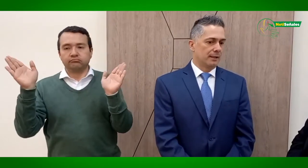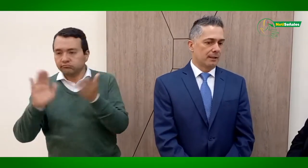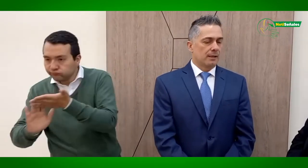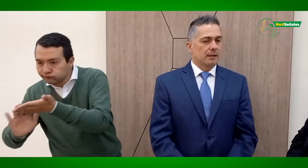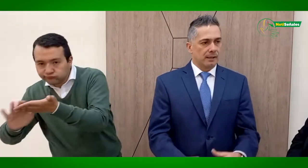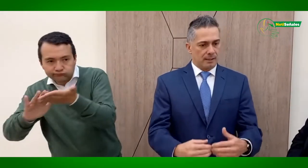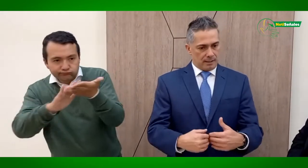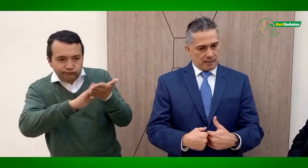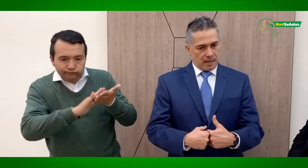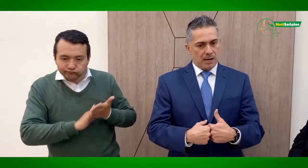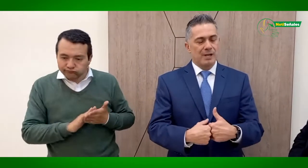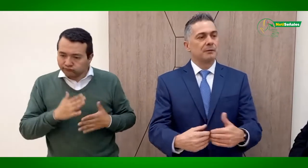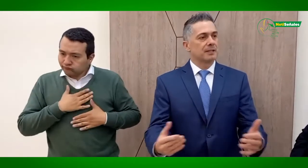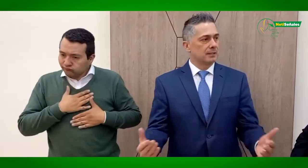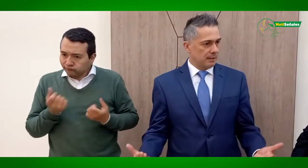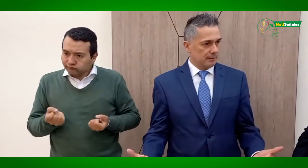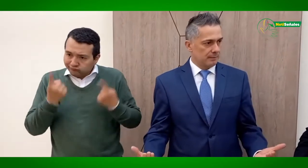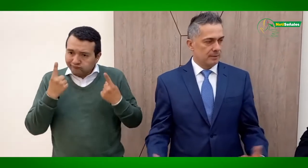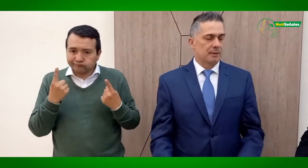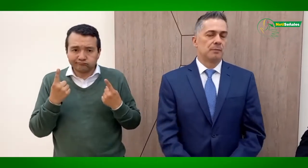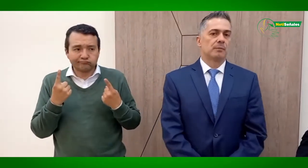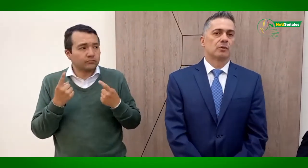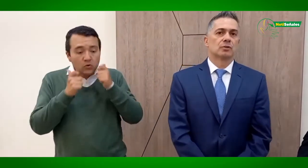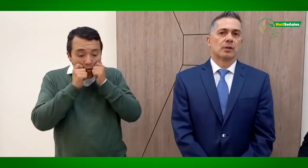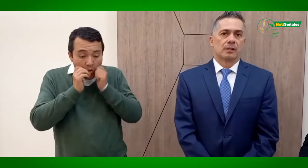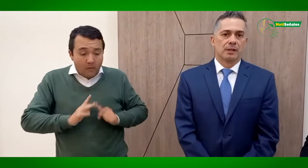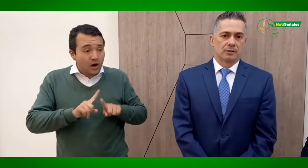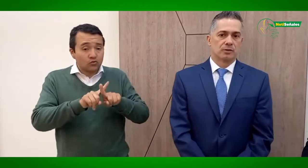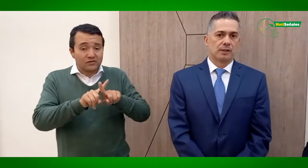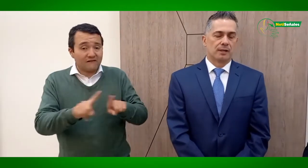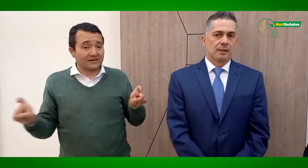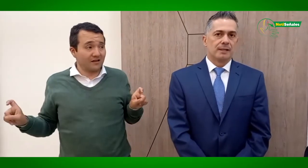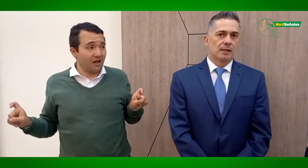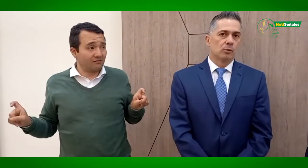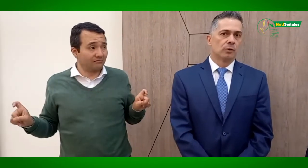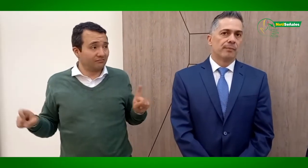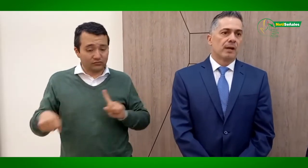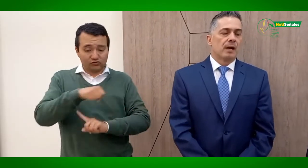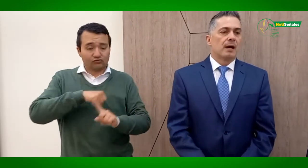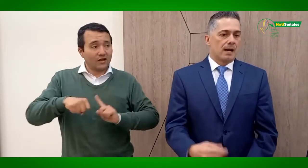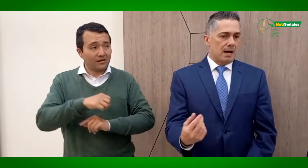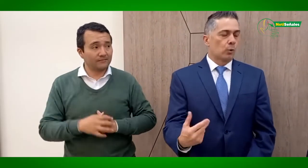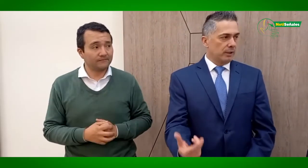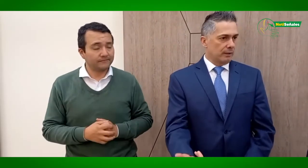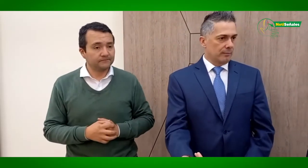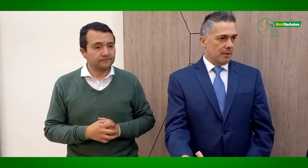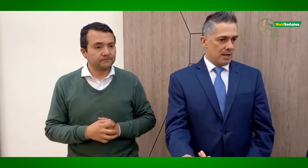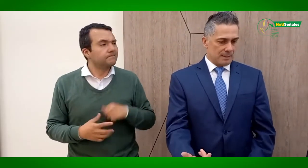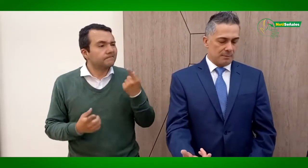que hay una diversidad de miembros de la sociedad. Y segundo, acudir también